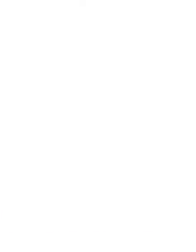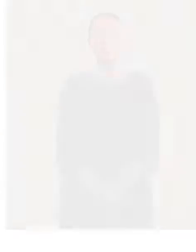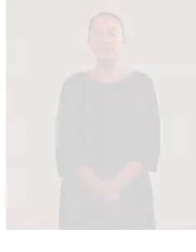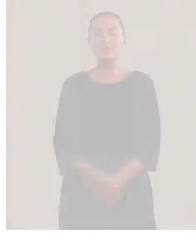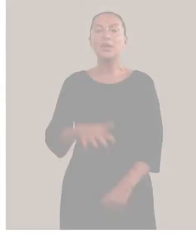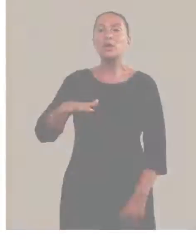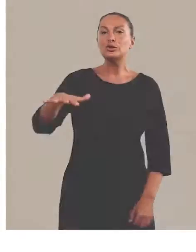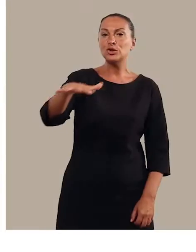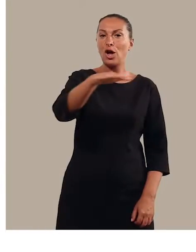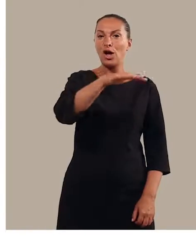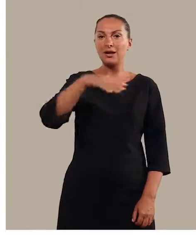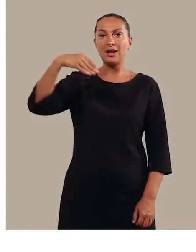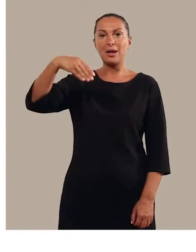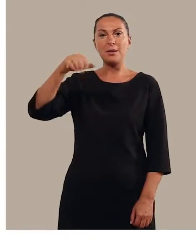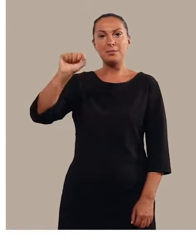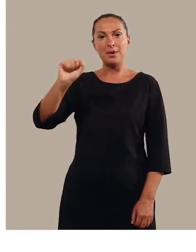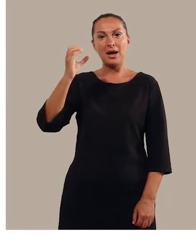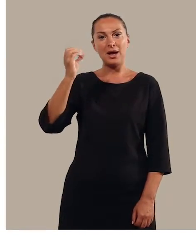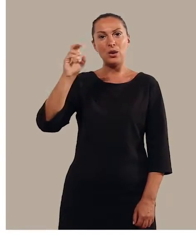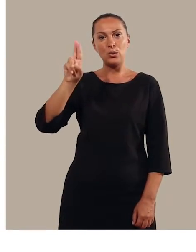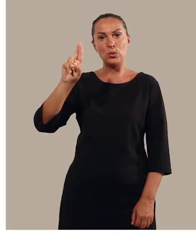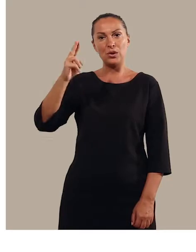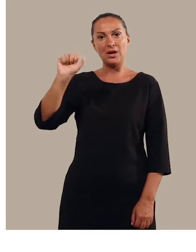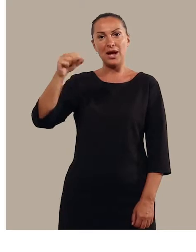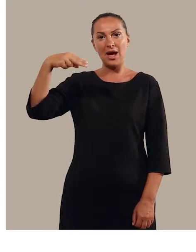L'insediamento consiste in 31 cavità.